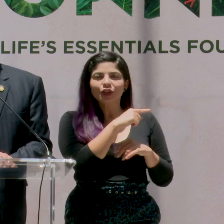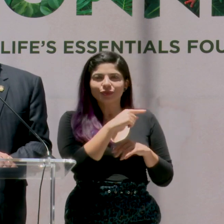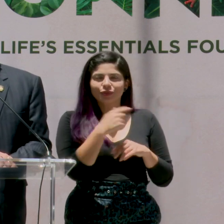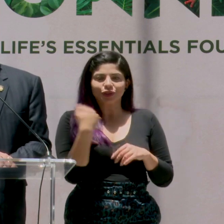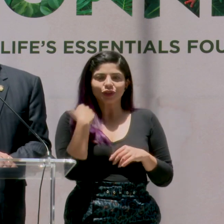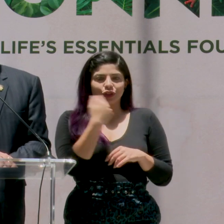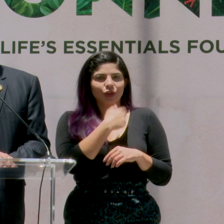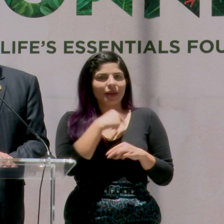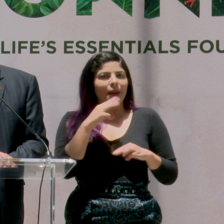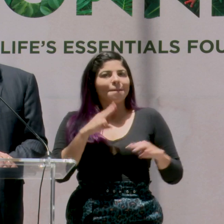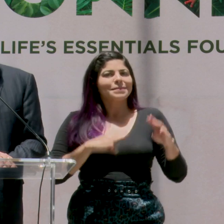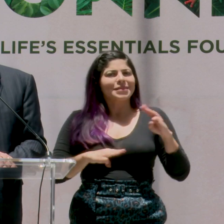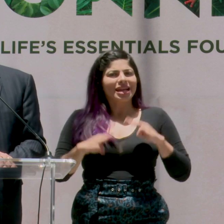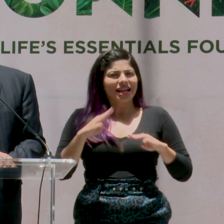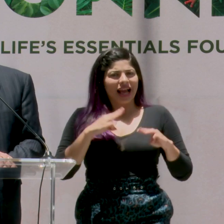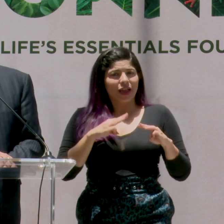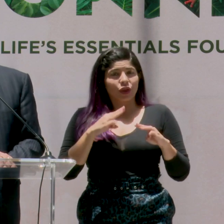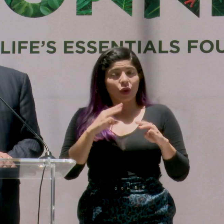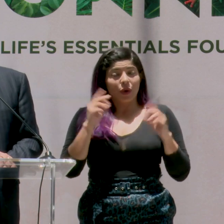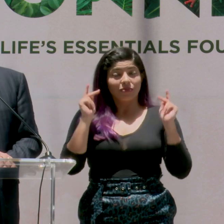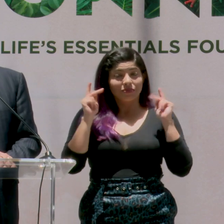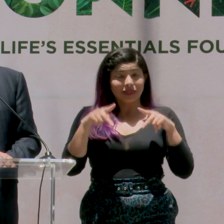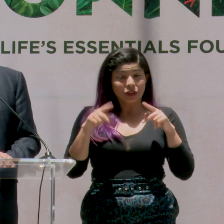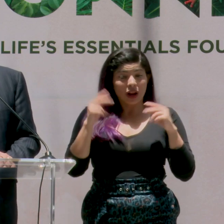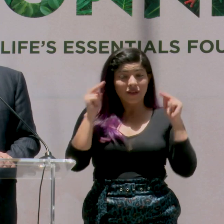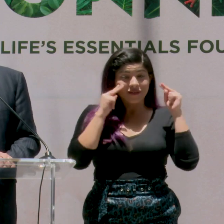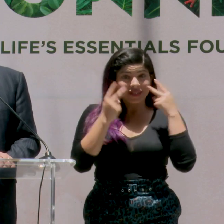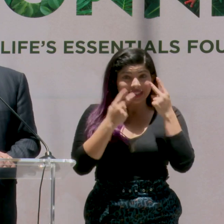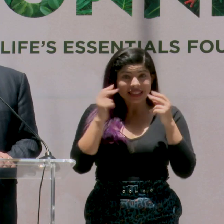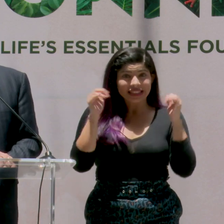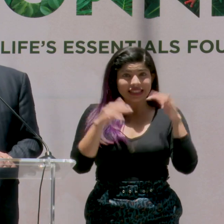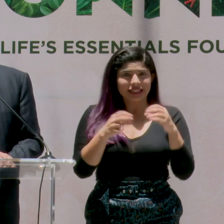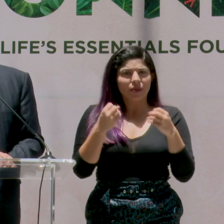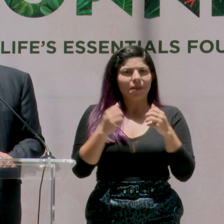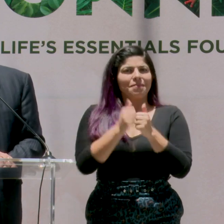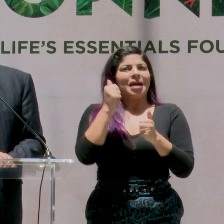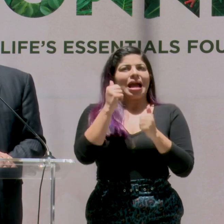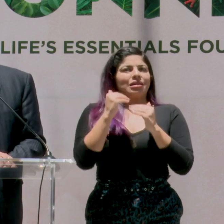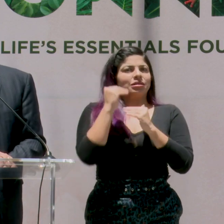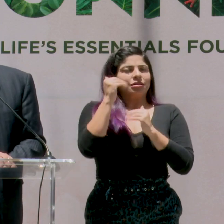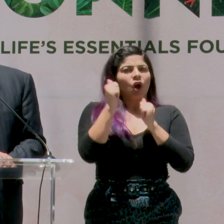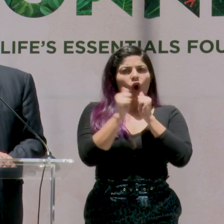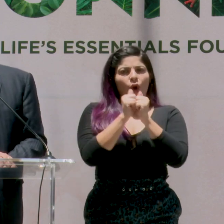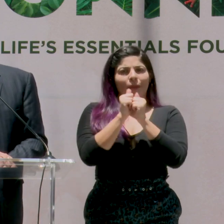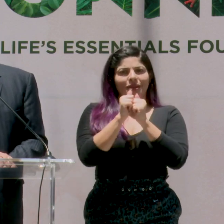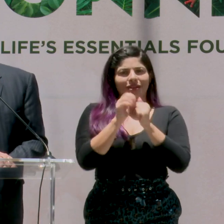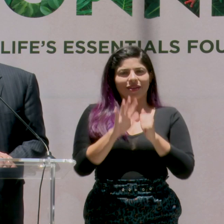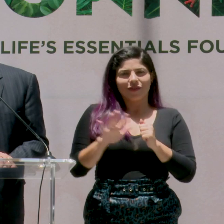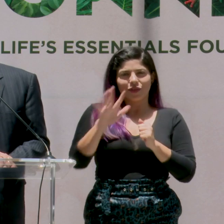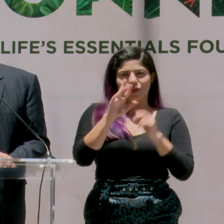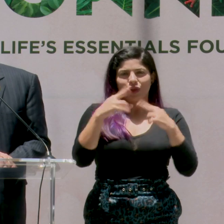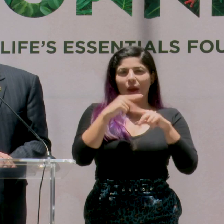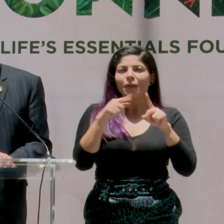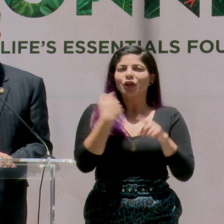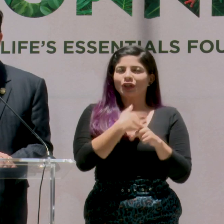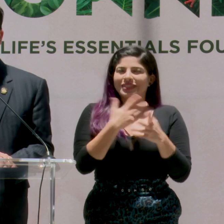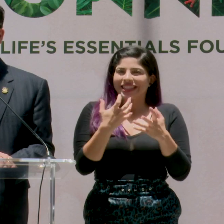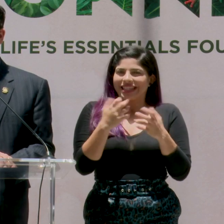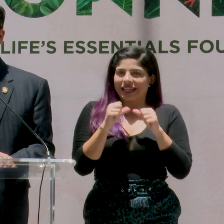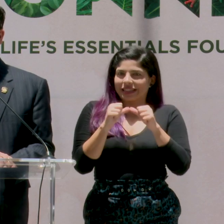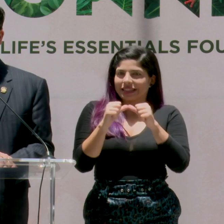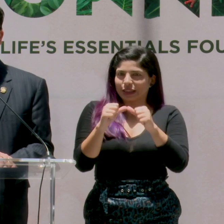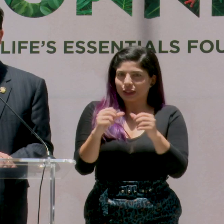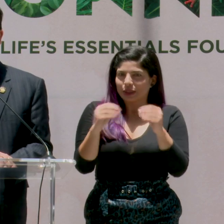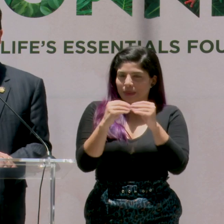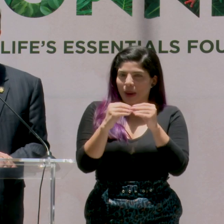un mercado y un destino muy competitivo, entre los más competitivos de la región, pero queremos que eso siga así